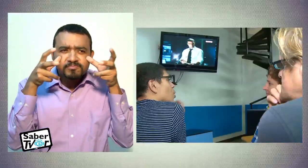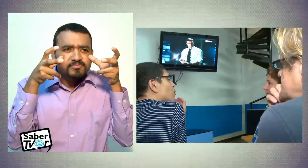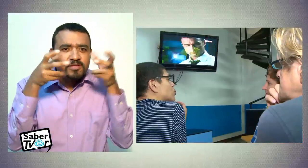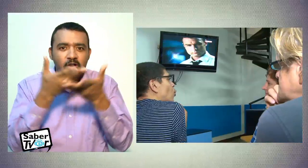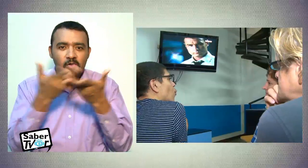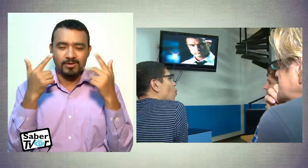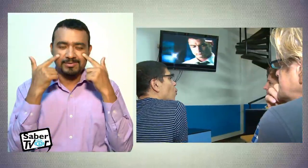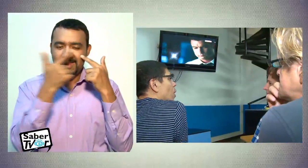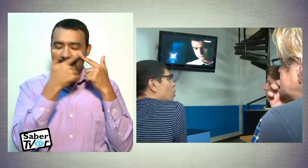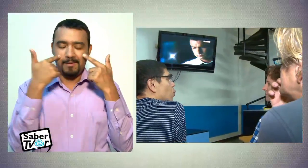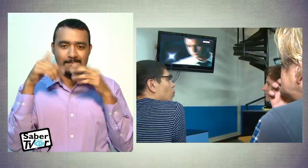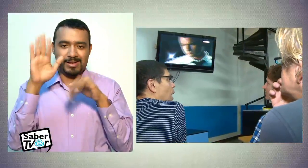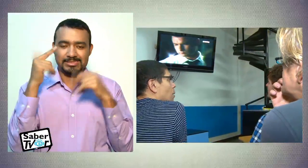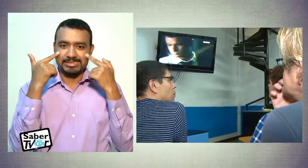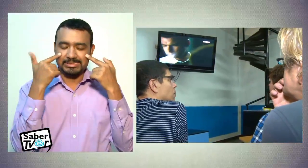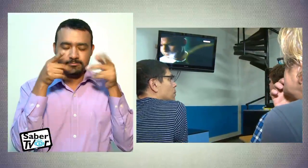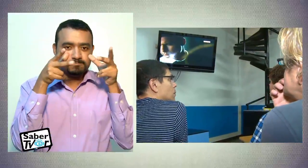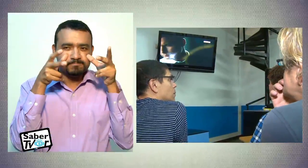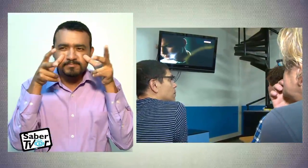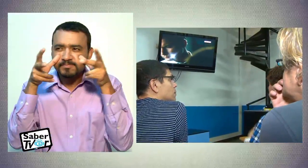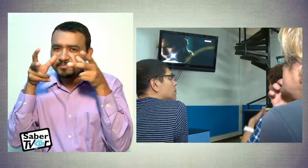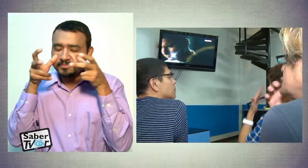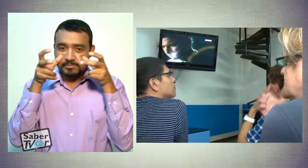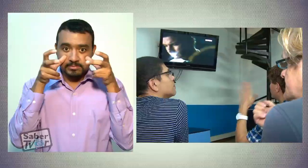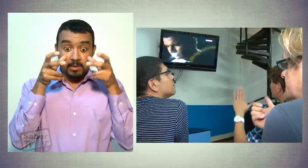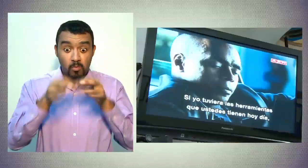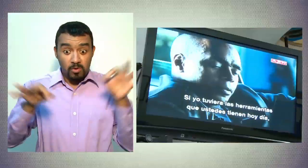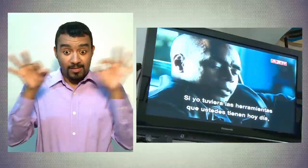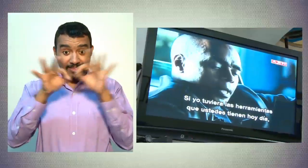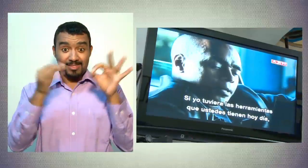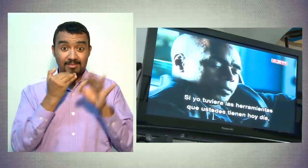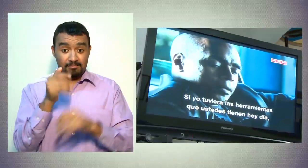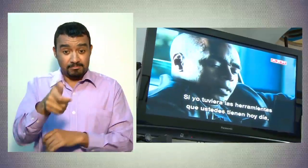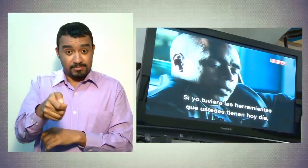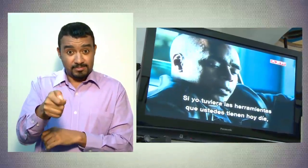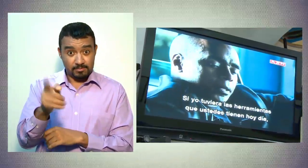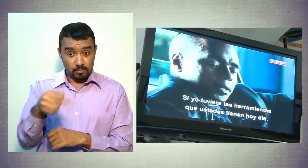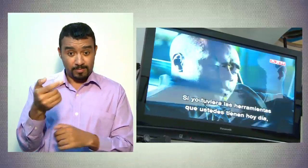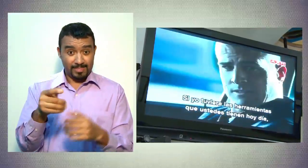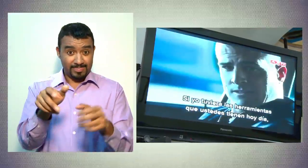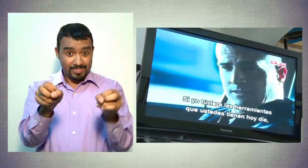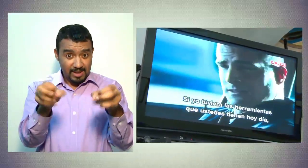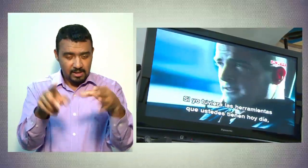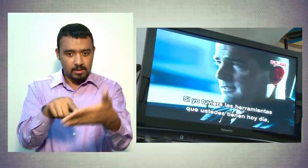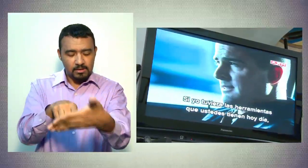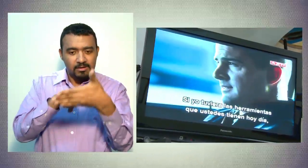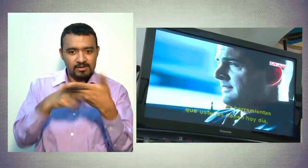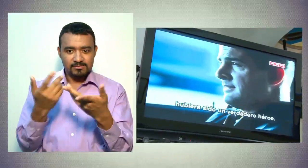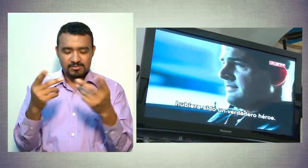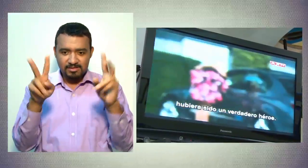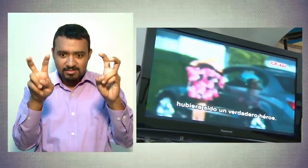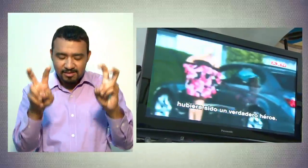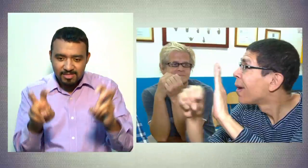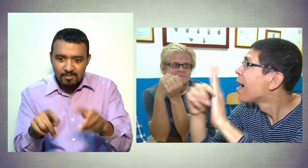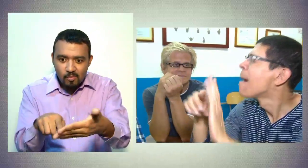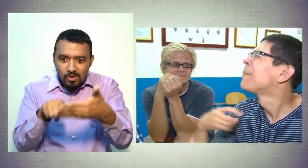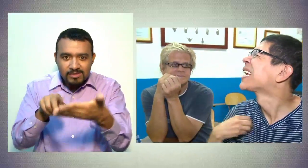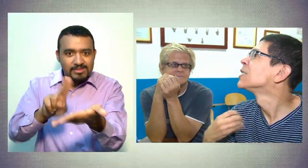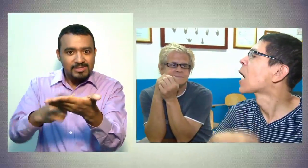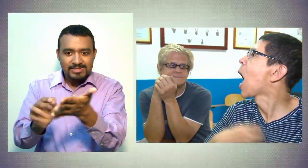propiamente y el que un canal de televisión les ofrezca información y programación en lengua de señas para ellos va a